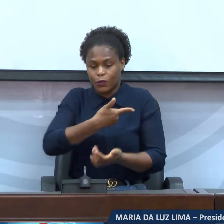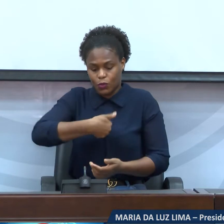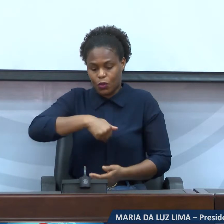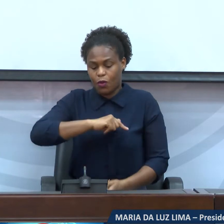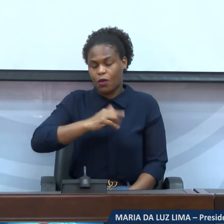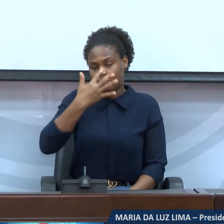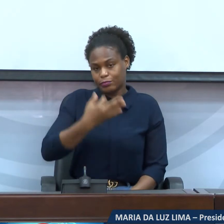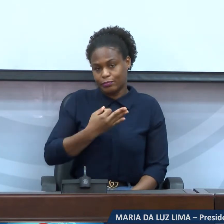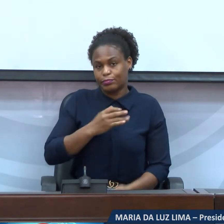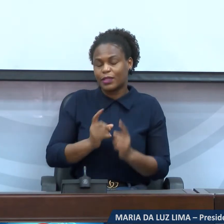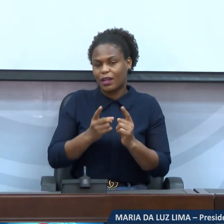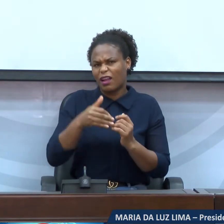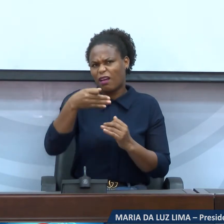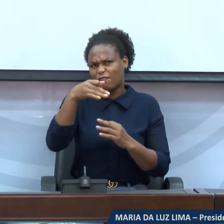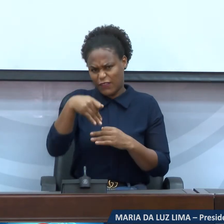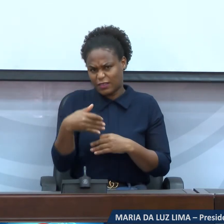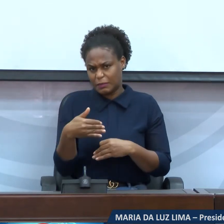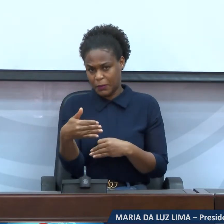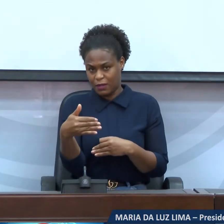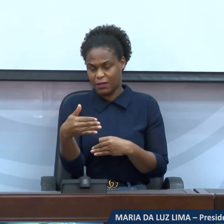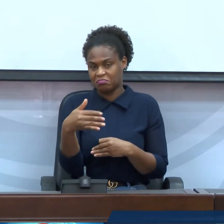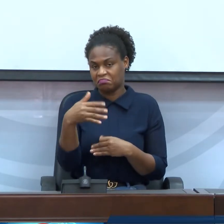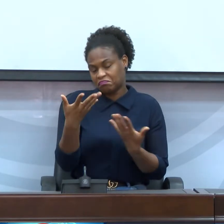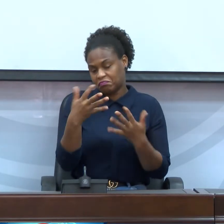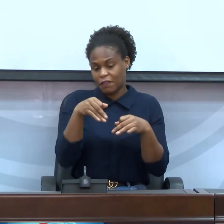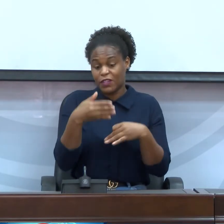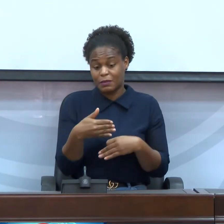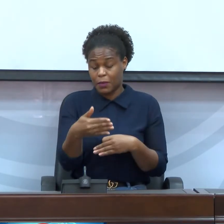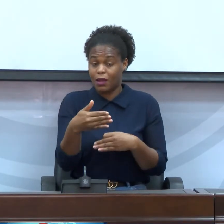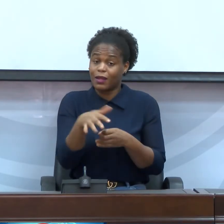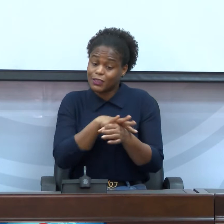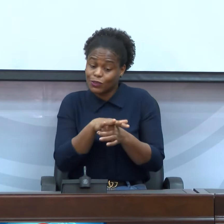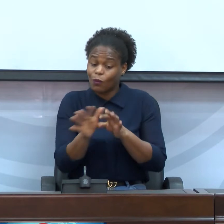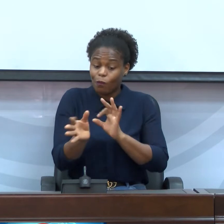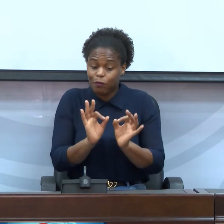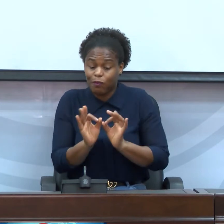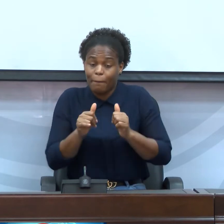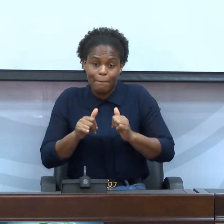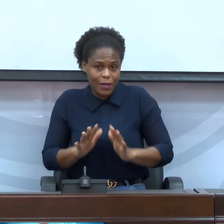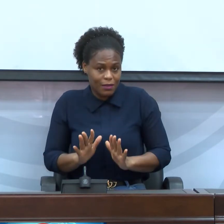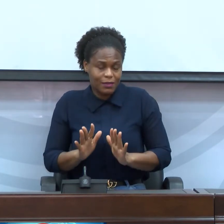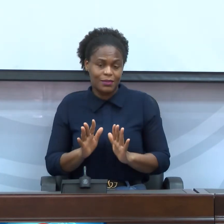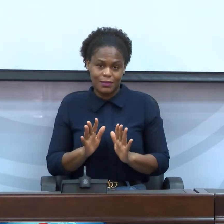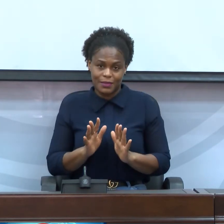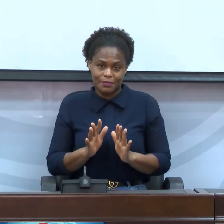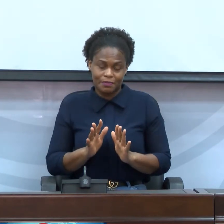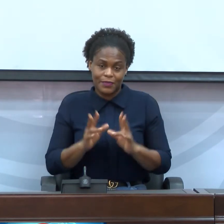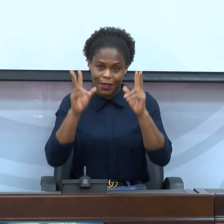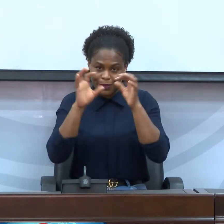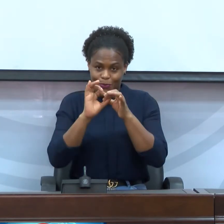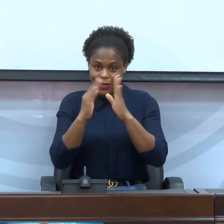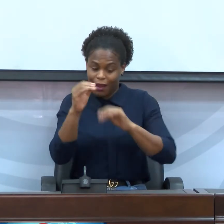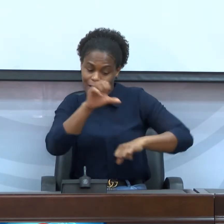que, pelo fim de semana, provavelmente teremos a situação normalizada, mas, portanto, as questões